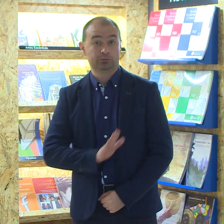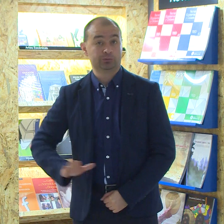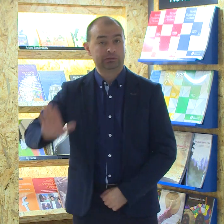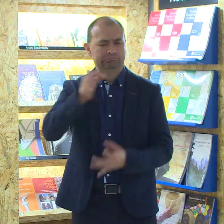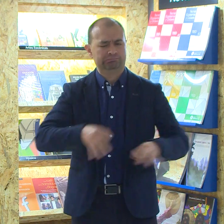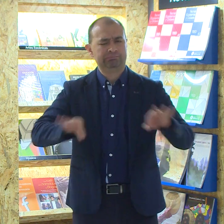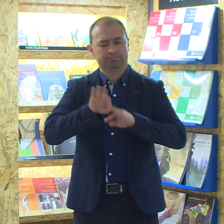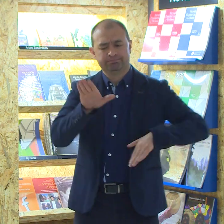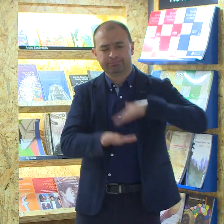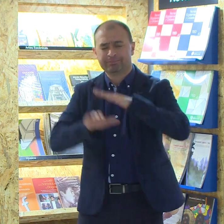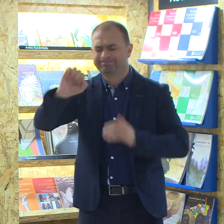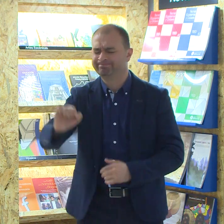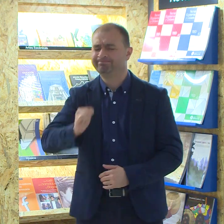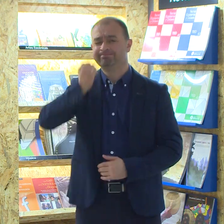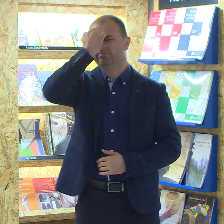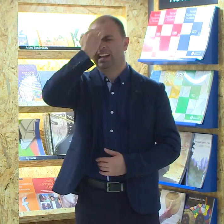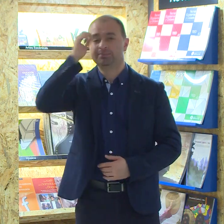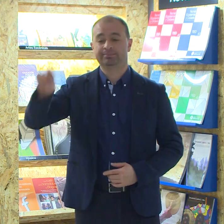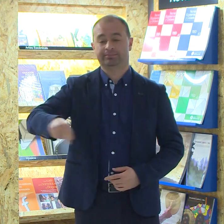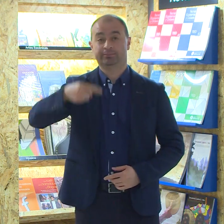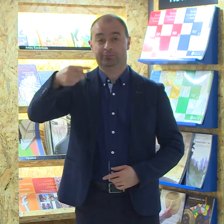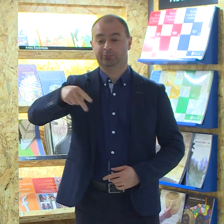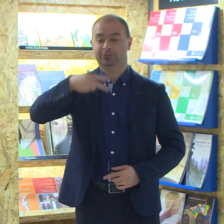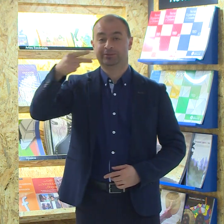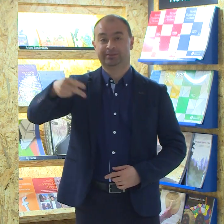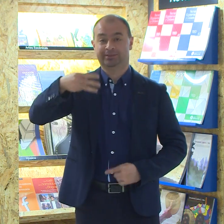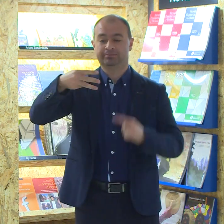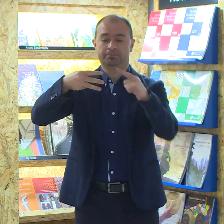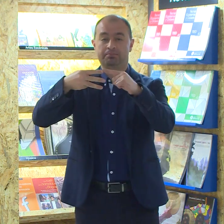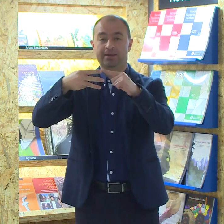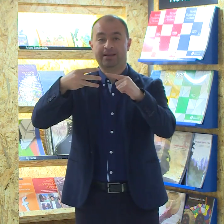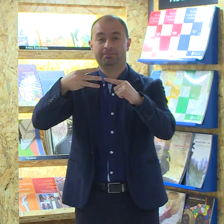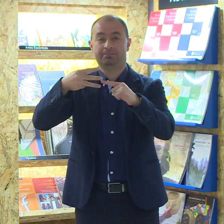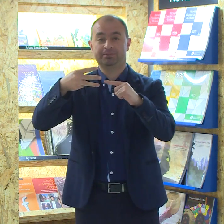A continuación, nombrarán los tres pasos principales para la inscripción.